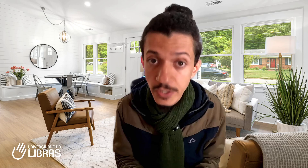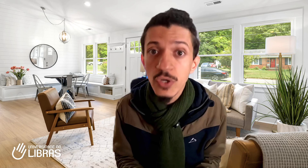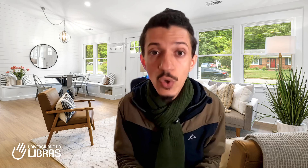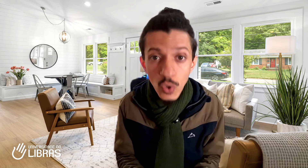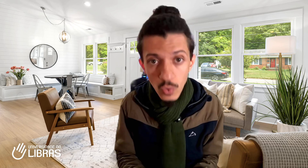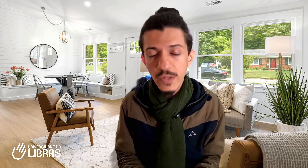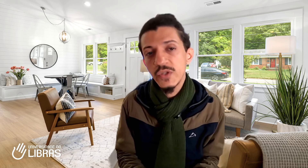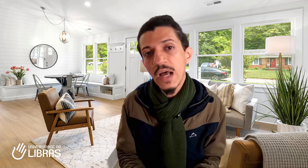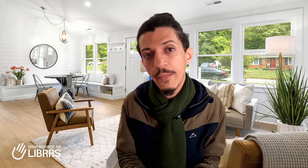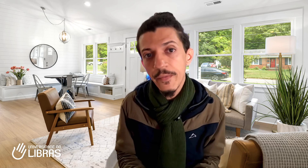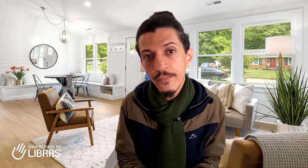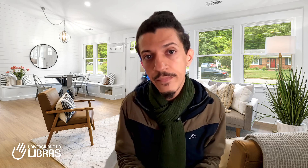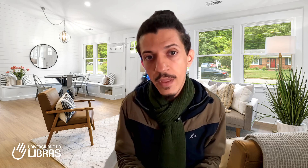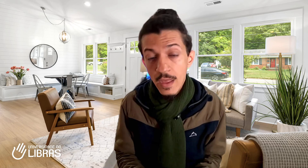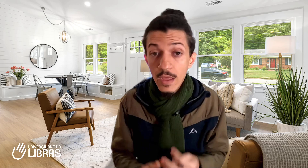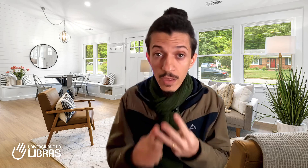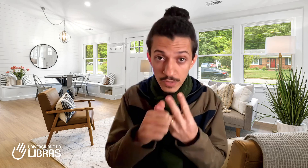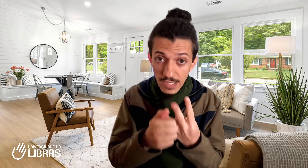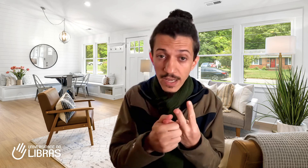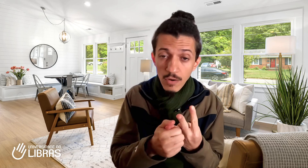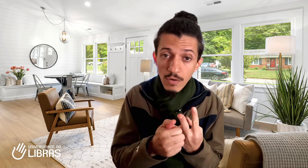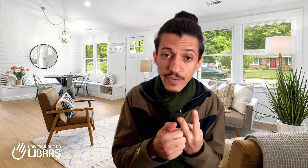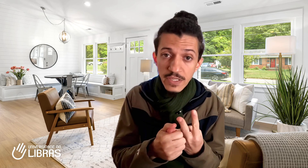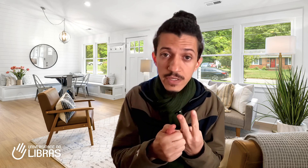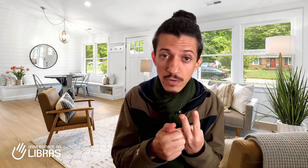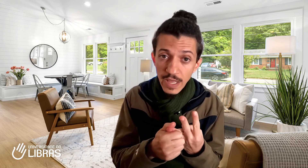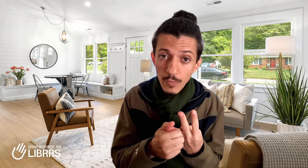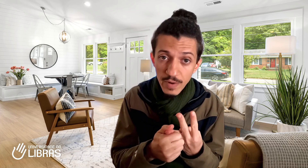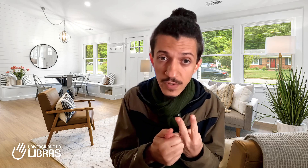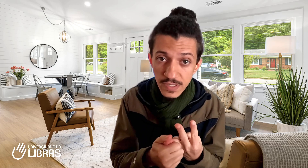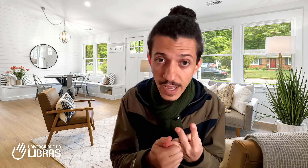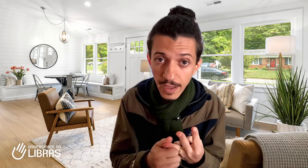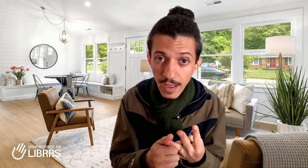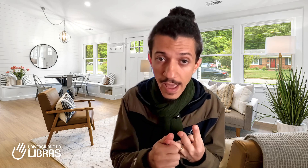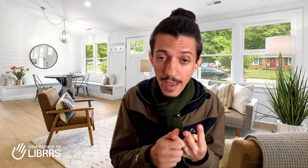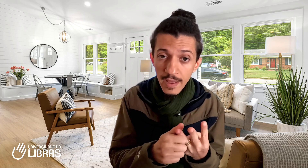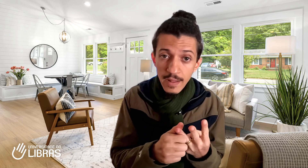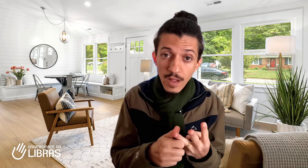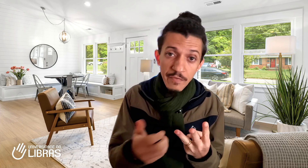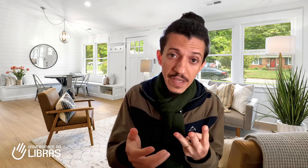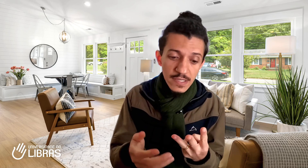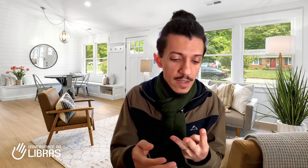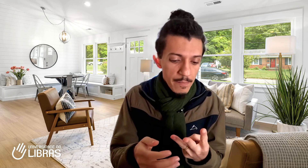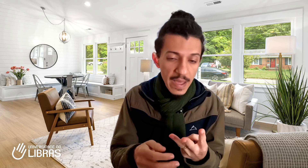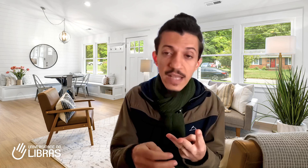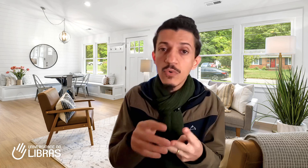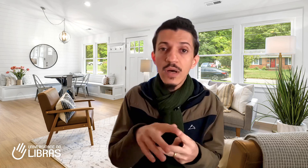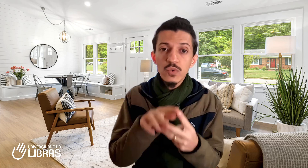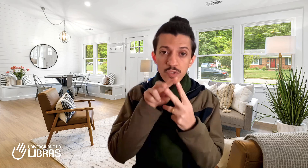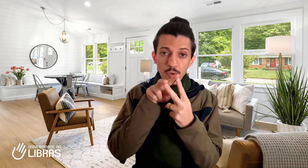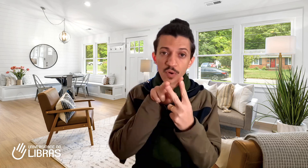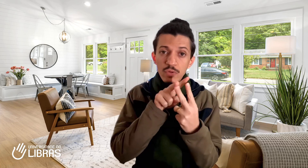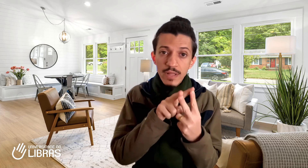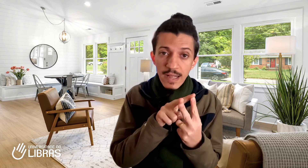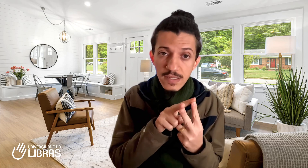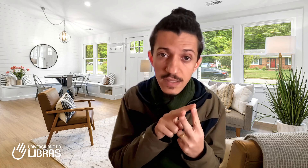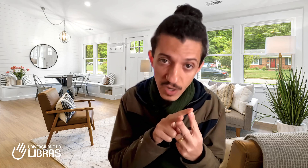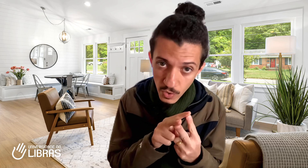no WhatsApp. E o terceiro convite que eu tenho para você é, talvez, mesmo com as duas oportunidades anteriores,